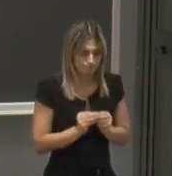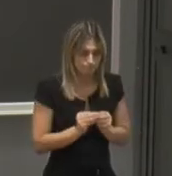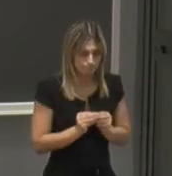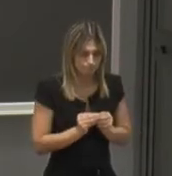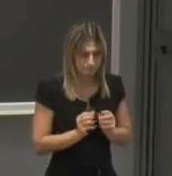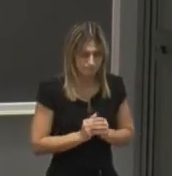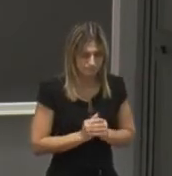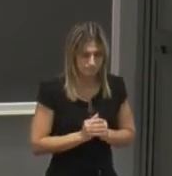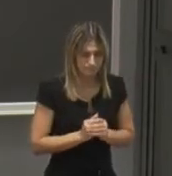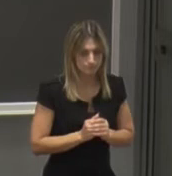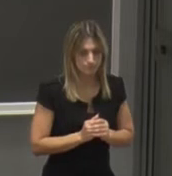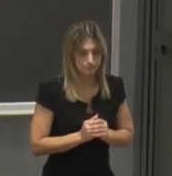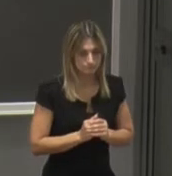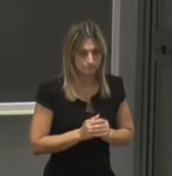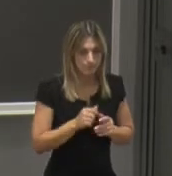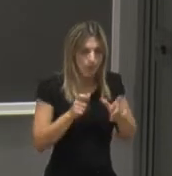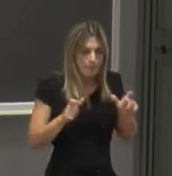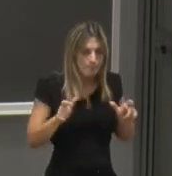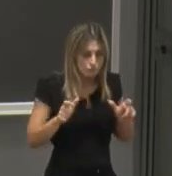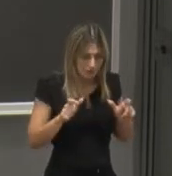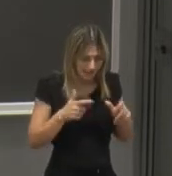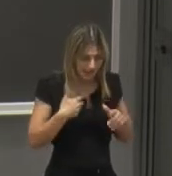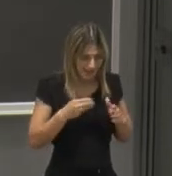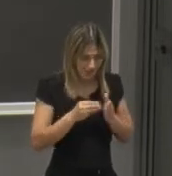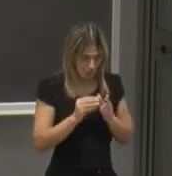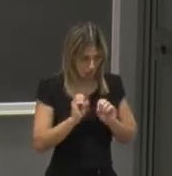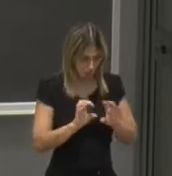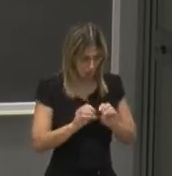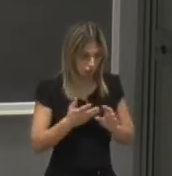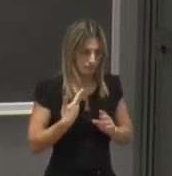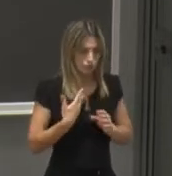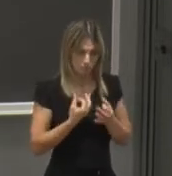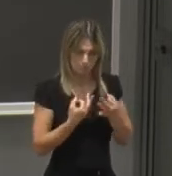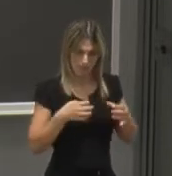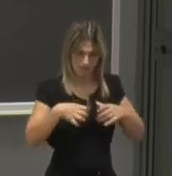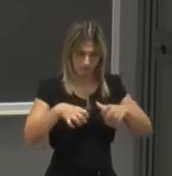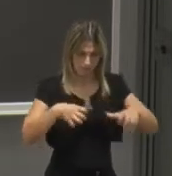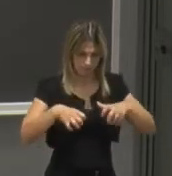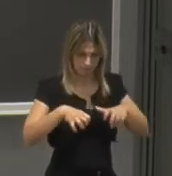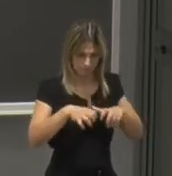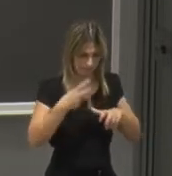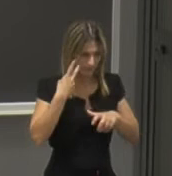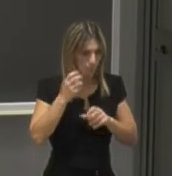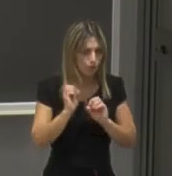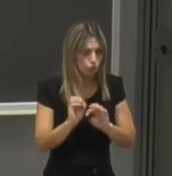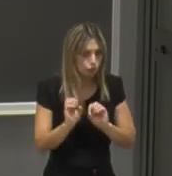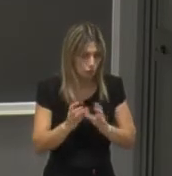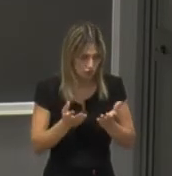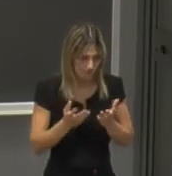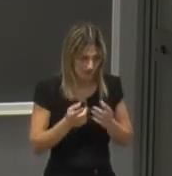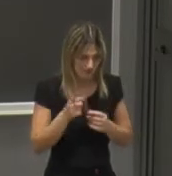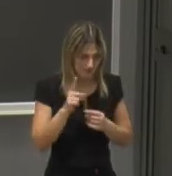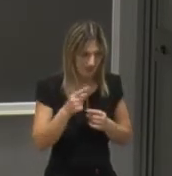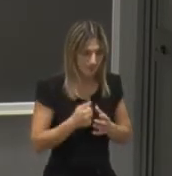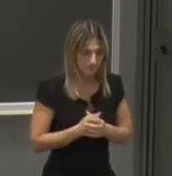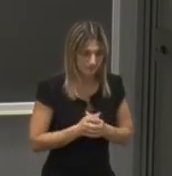personale docente che come vedete è ben distribuito sui vari livelli della docenza questo